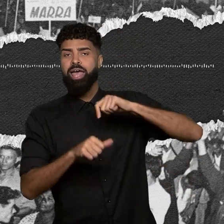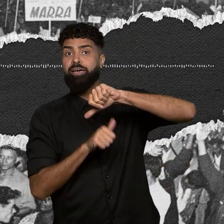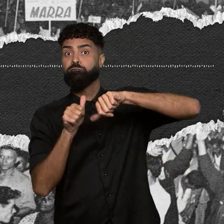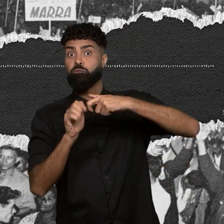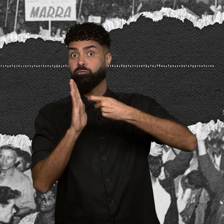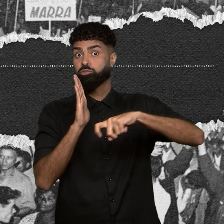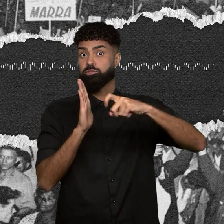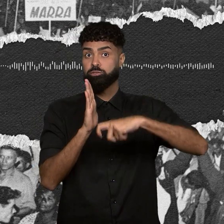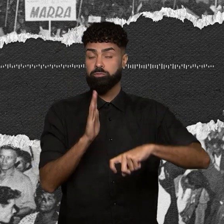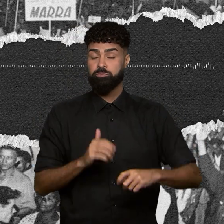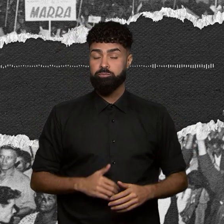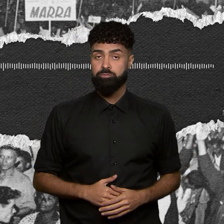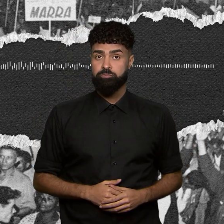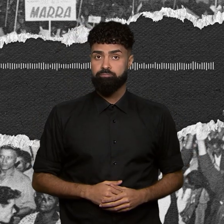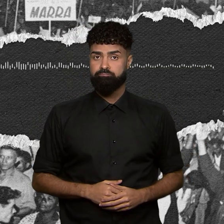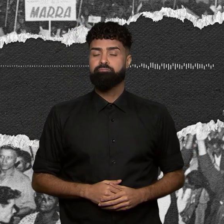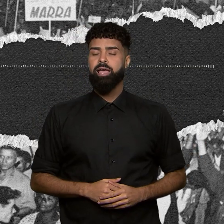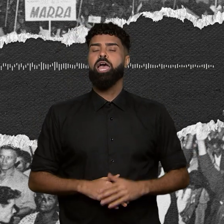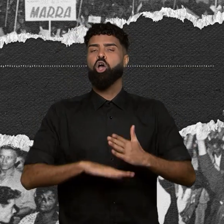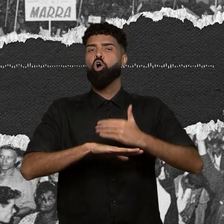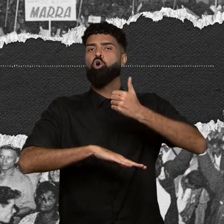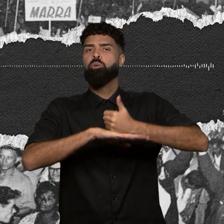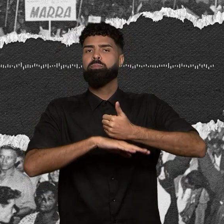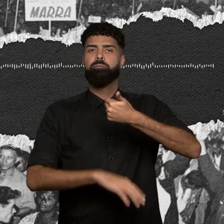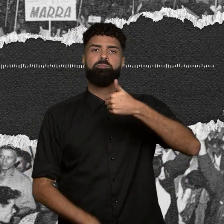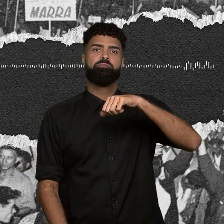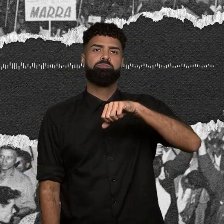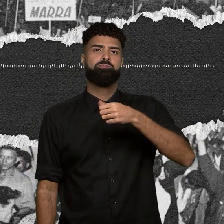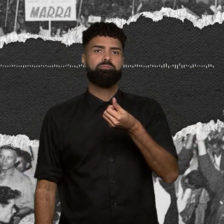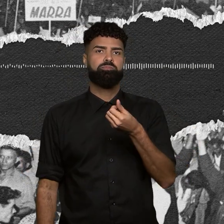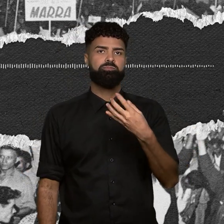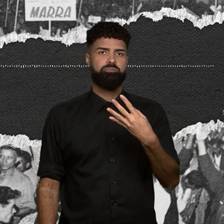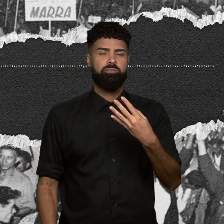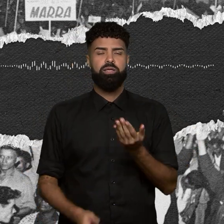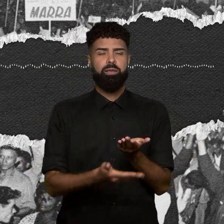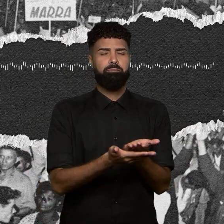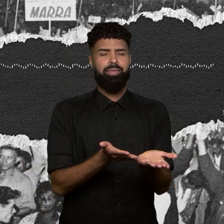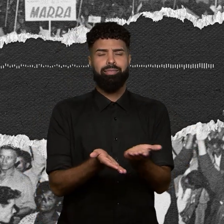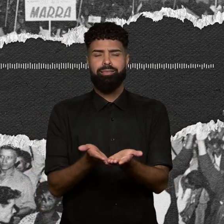Golpe de 64 Perdas e Danos